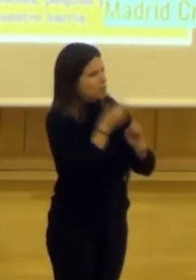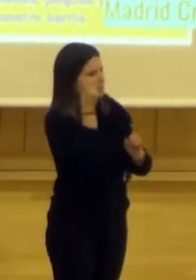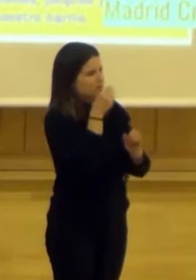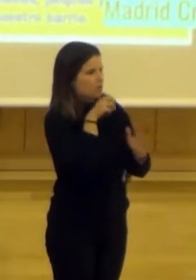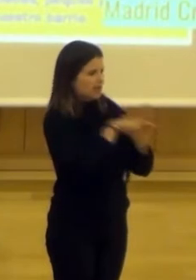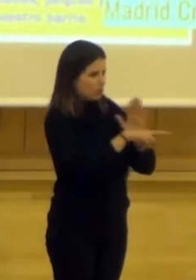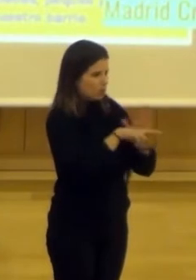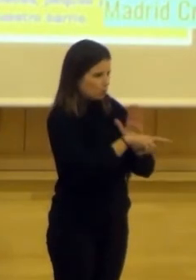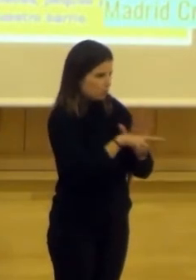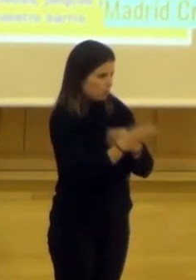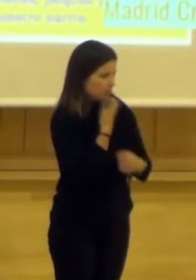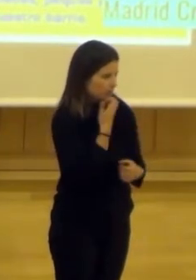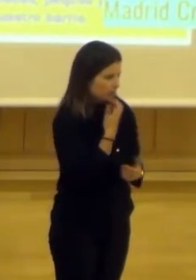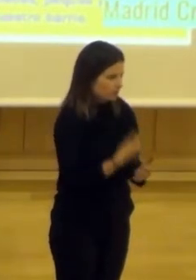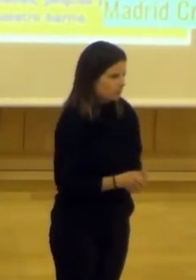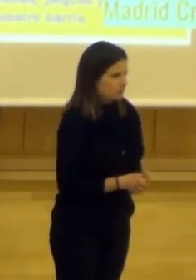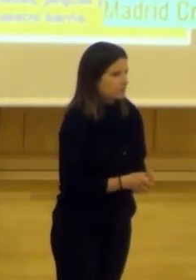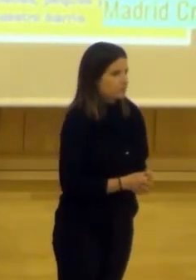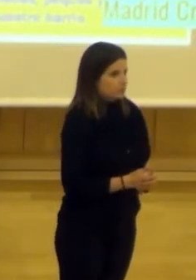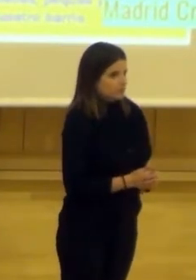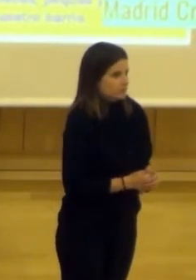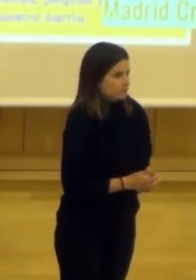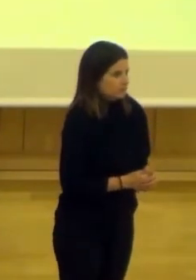esos residuos, por ejemplo, en esto. Bueno,